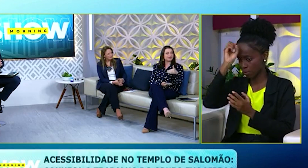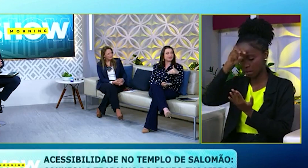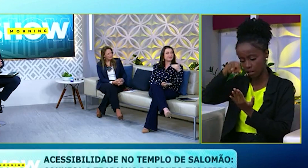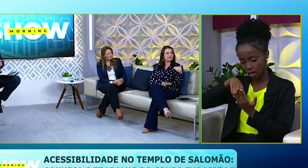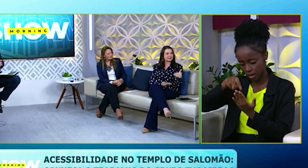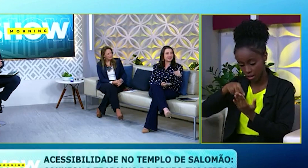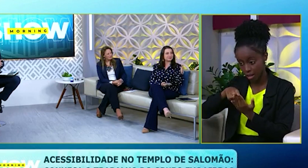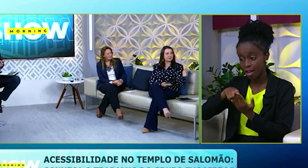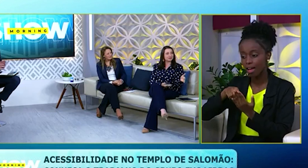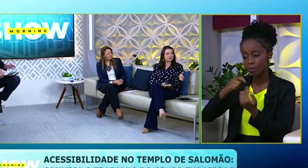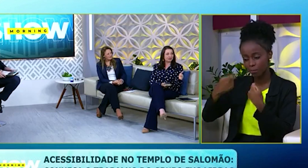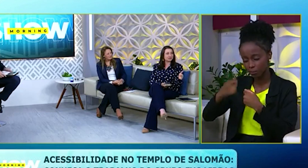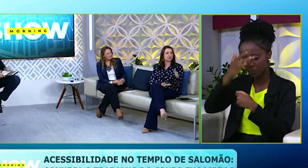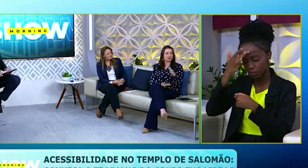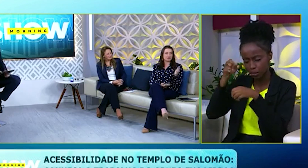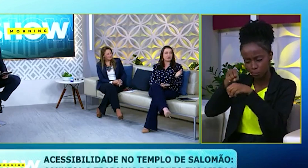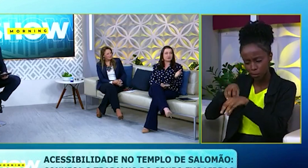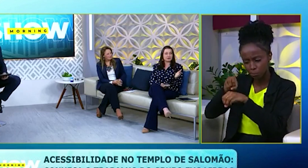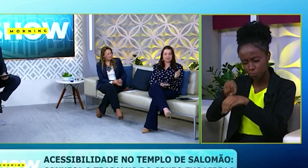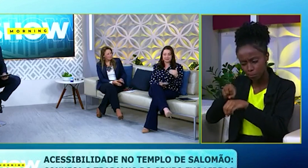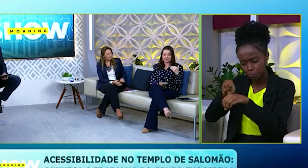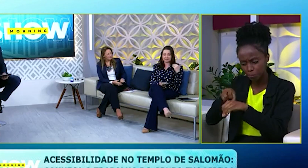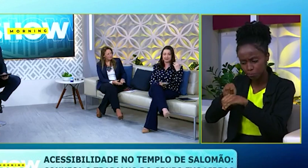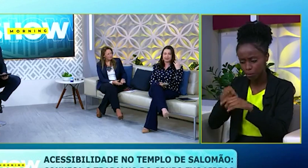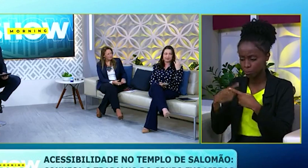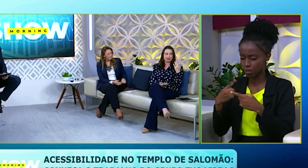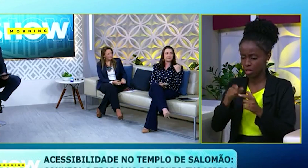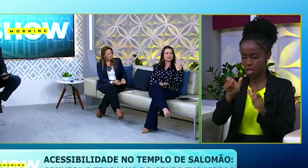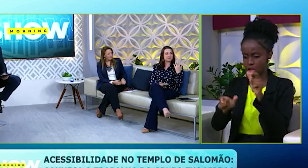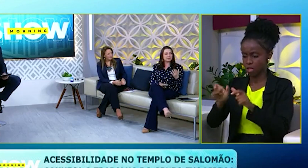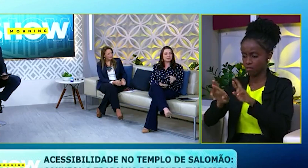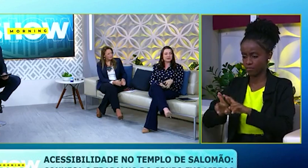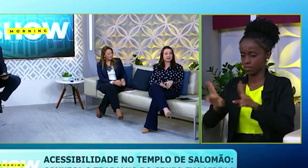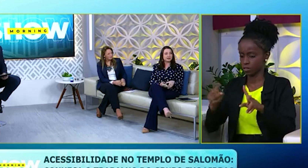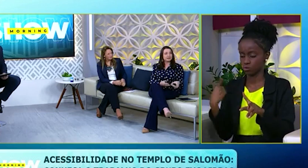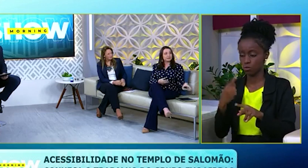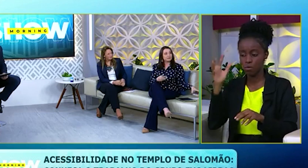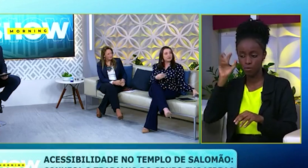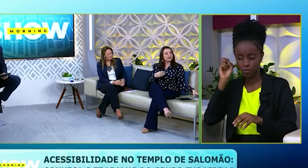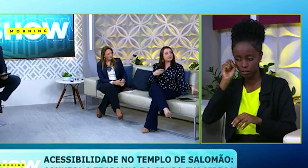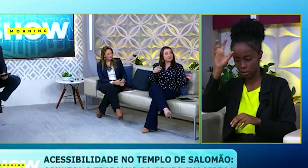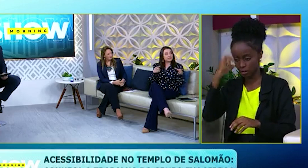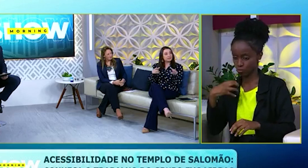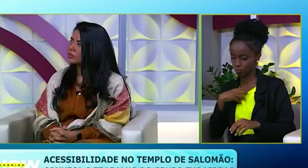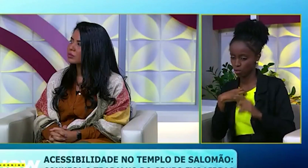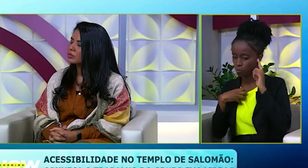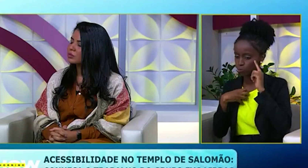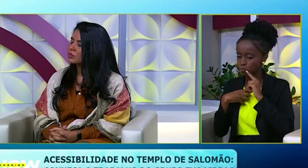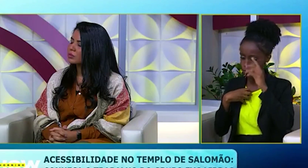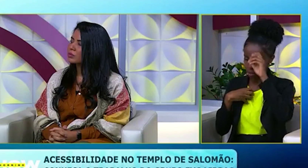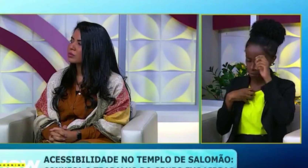ter alguém que saiba ensinar ela de uma maneira diferente. Porque não é igual a nós que temos a audição perfeita. Então, imagine